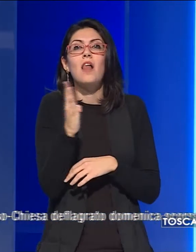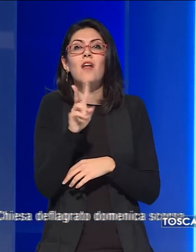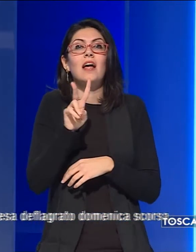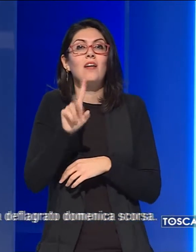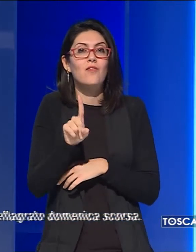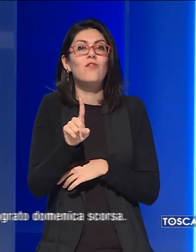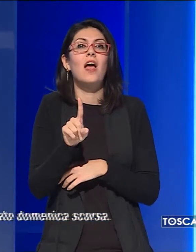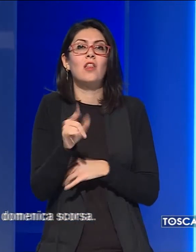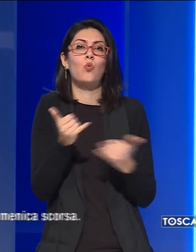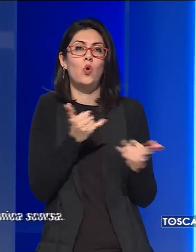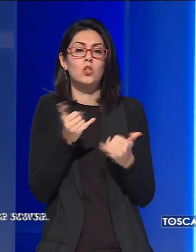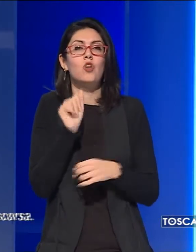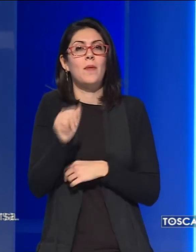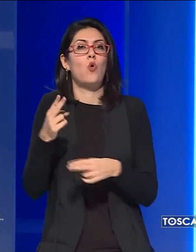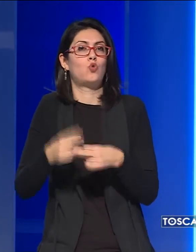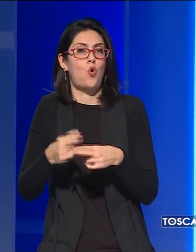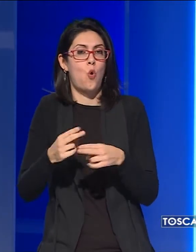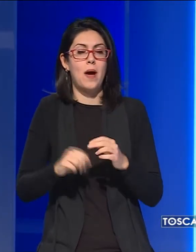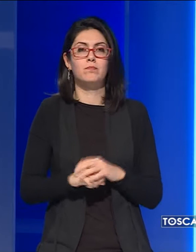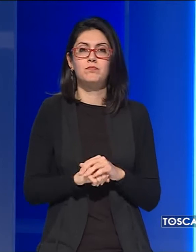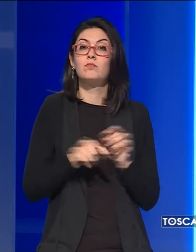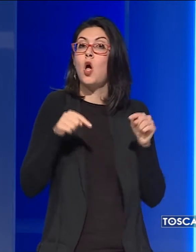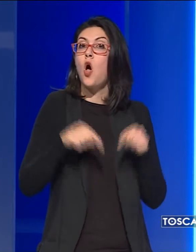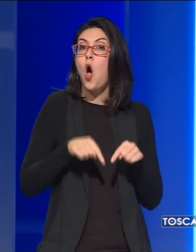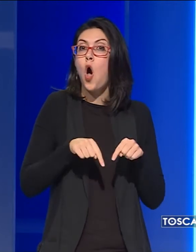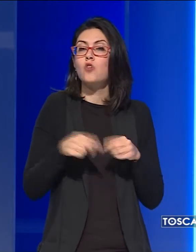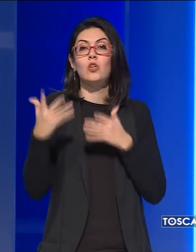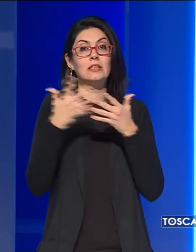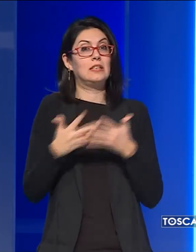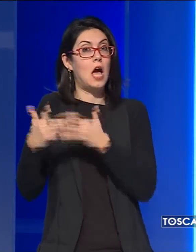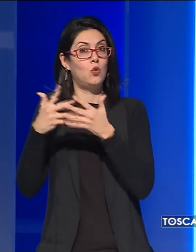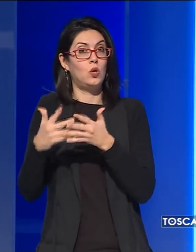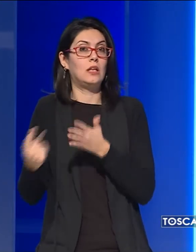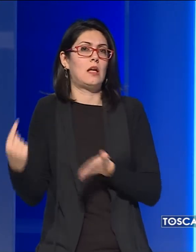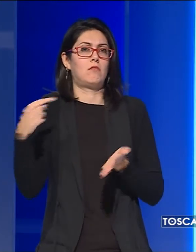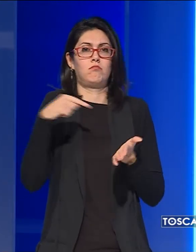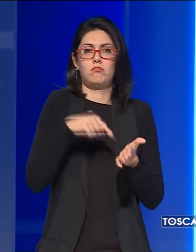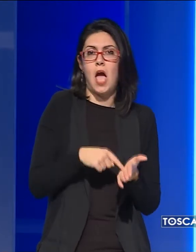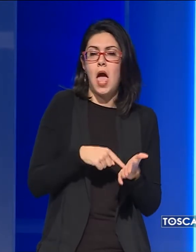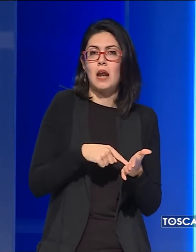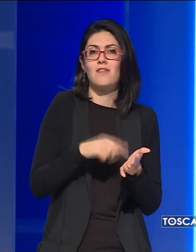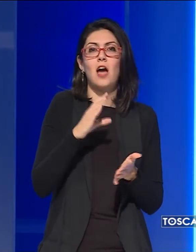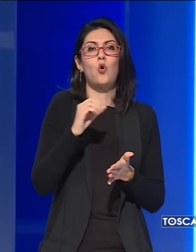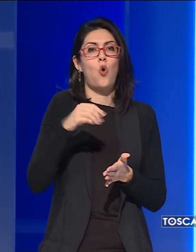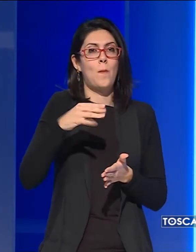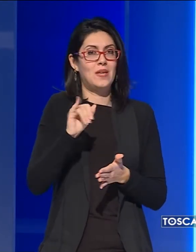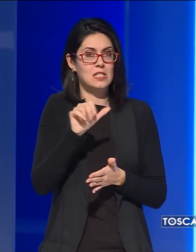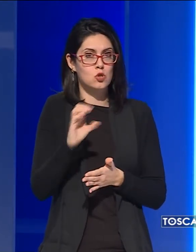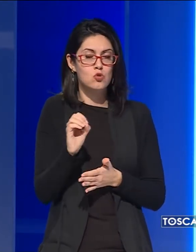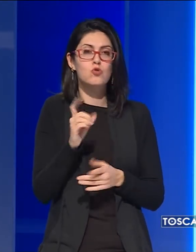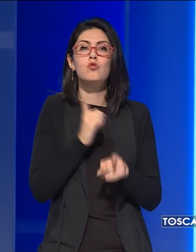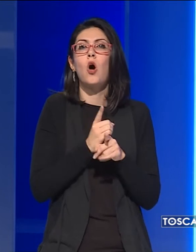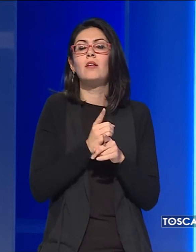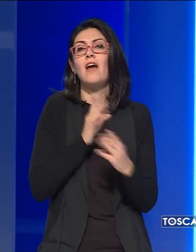21 contro la Roma. Intanto oggi è arrivato dagli Stati Uniti il patron Rocco Commisso che deve